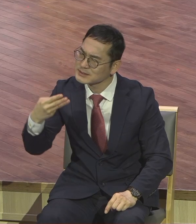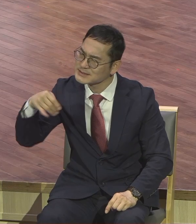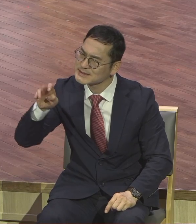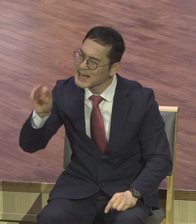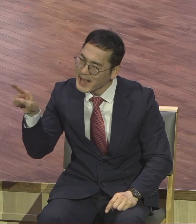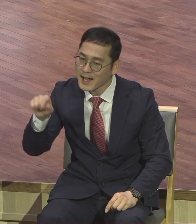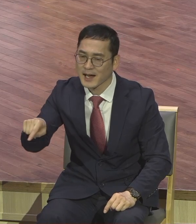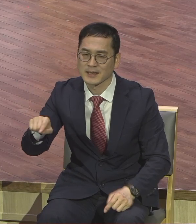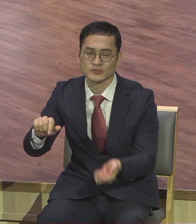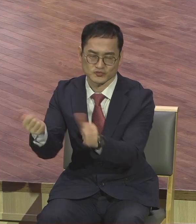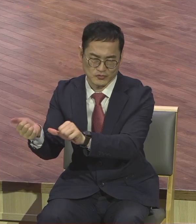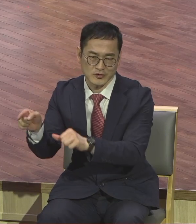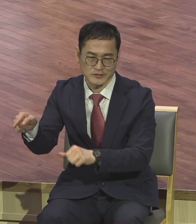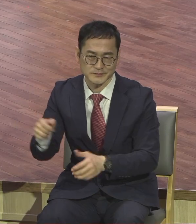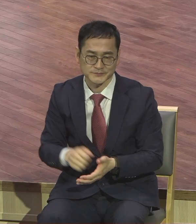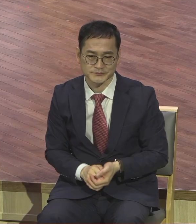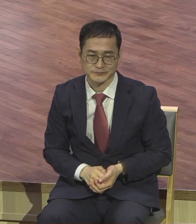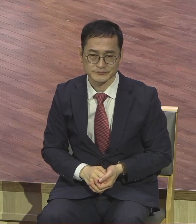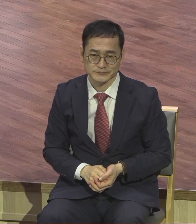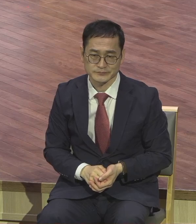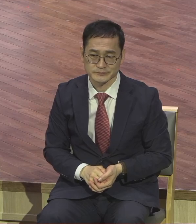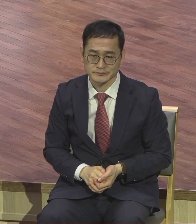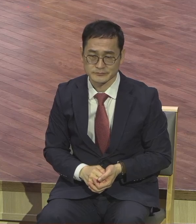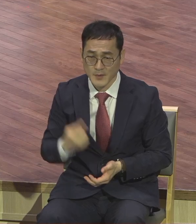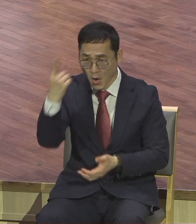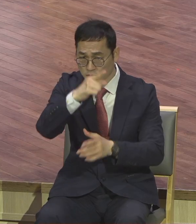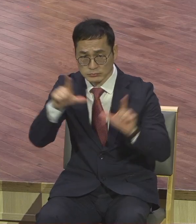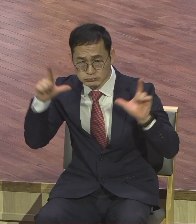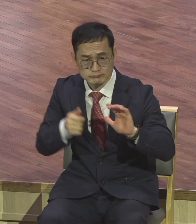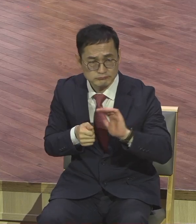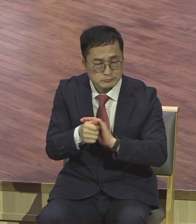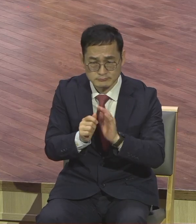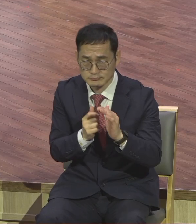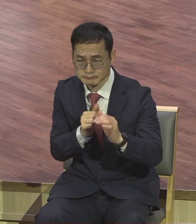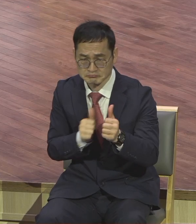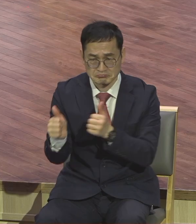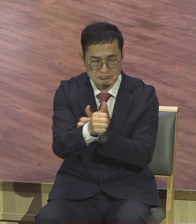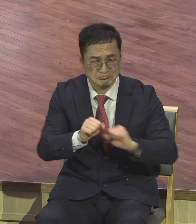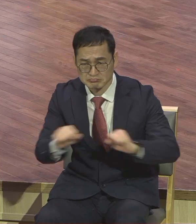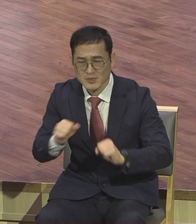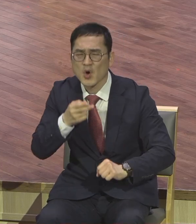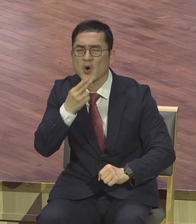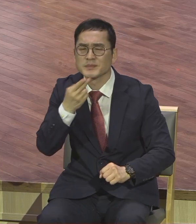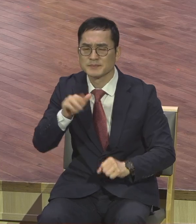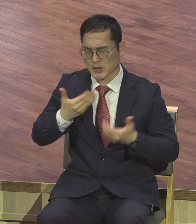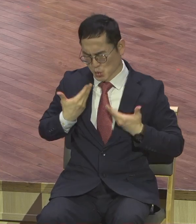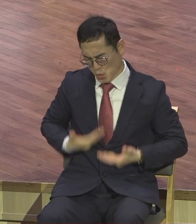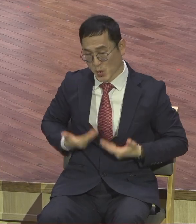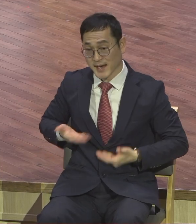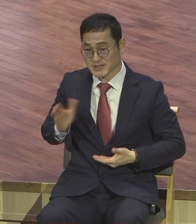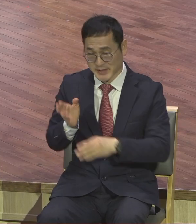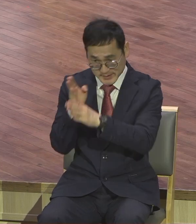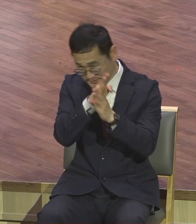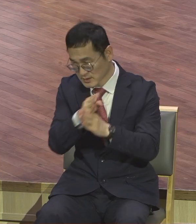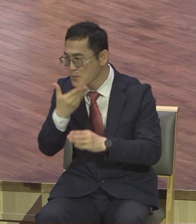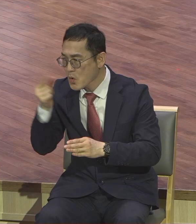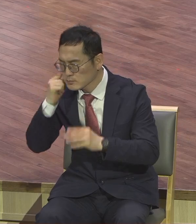못한 수문자자였지만은 너가 죽도록 충성하라. 그래하면 생명의 멸류관을 내가 얻으리라.